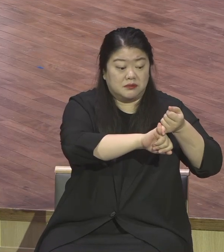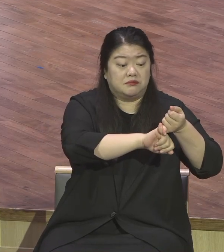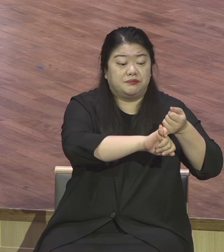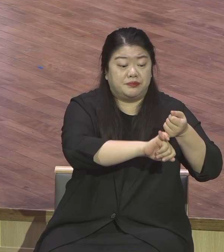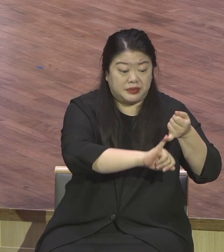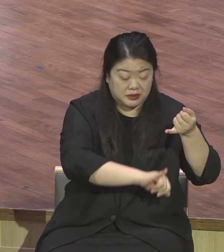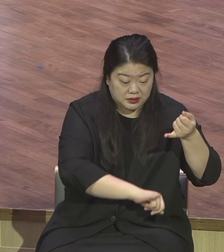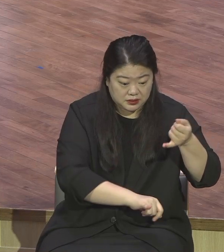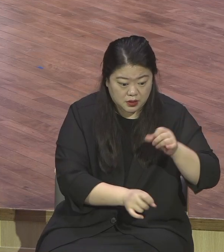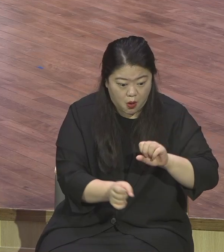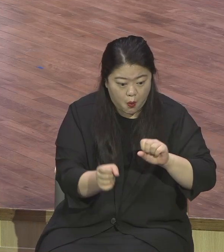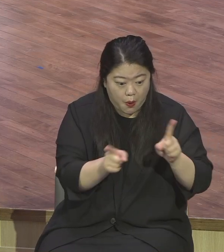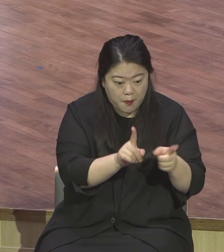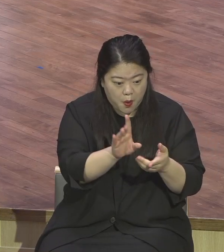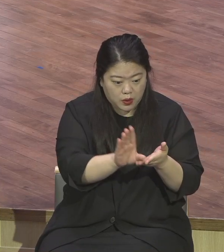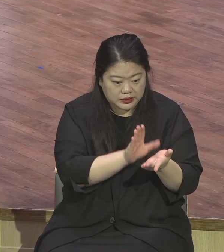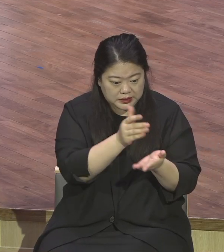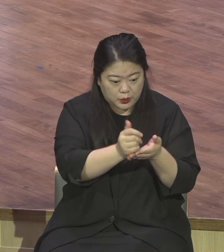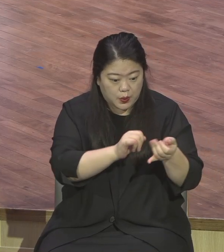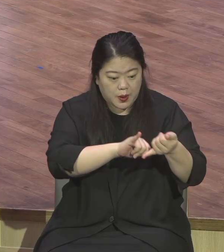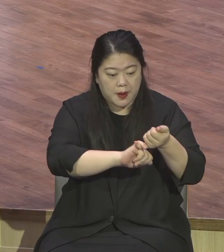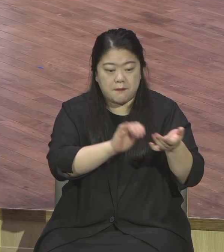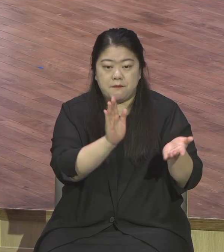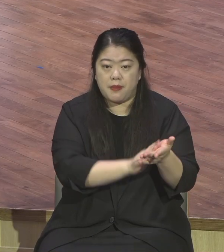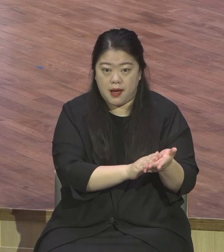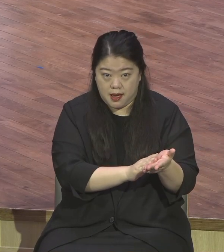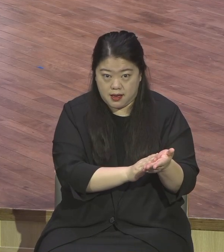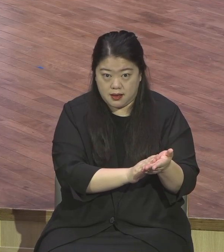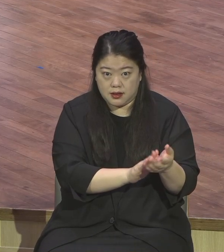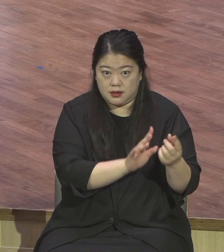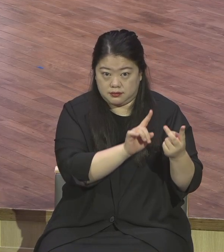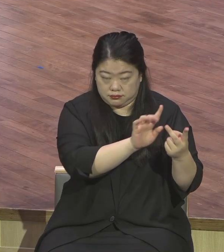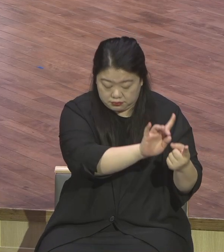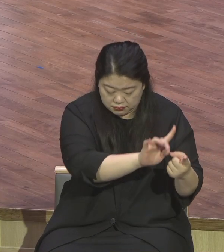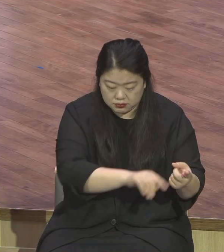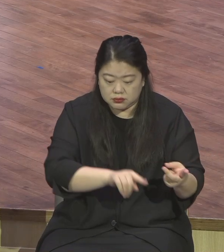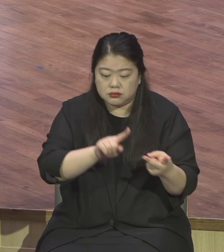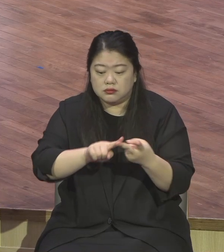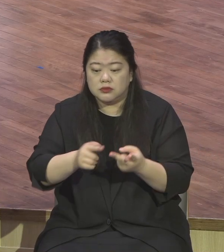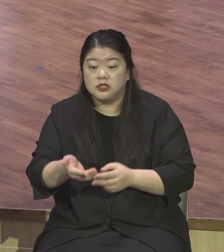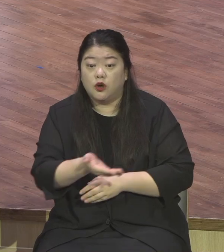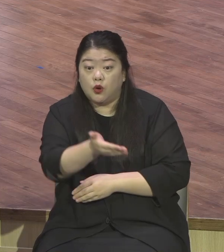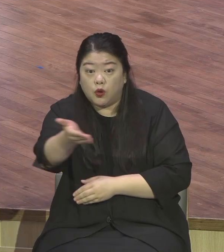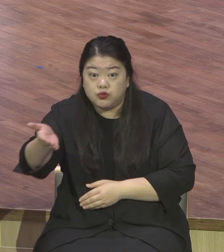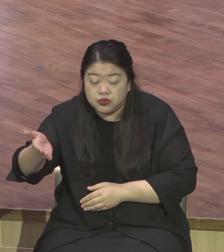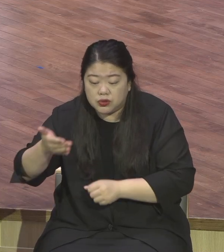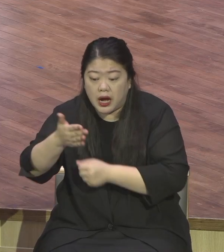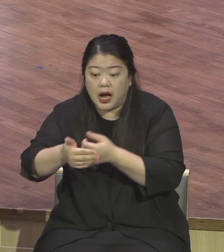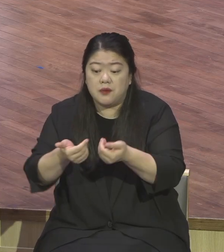재창조가 되어지는 거듭나는 이런 축복을 받게 되었다 라는 말씀